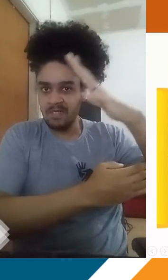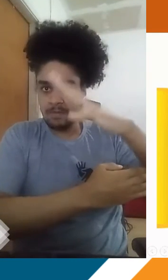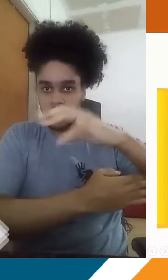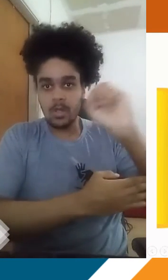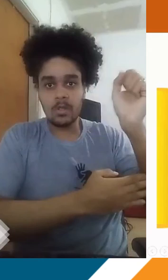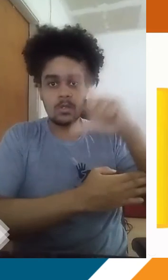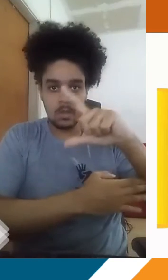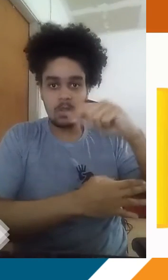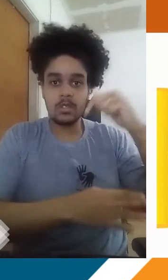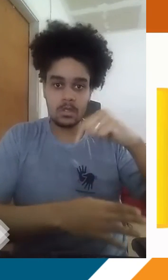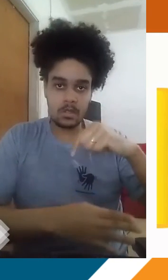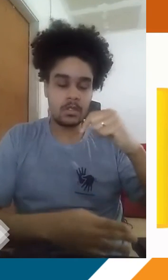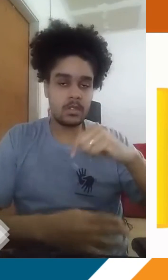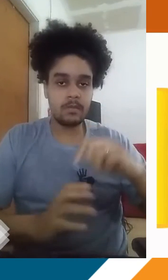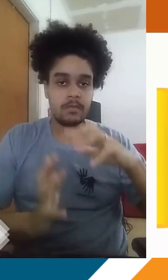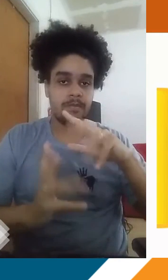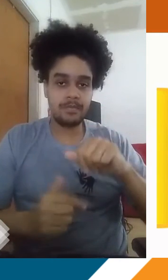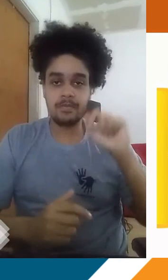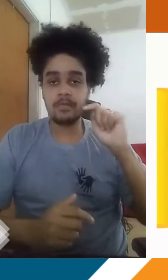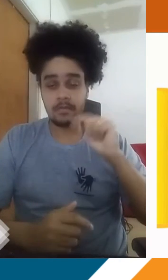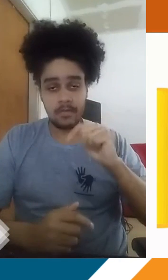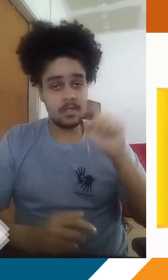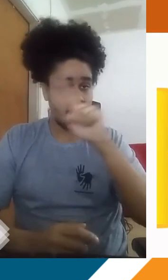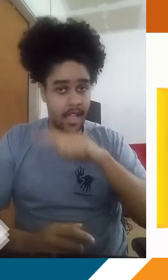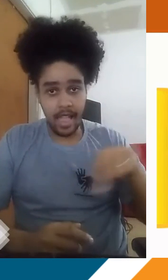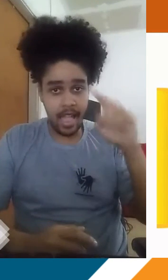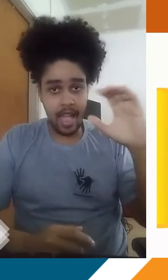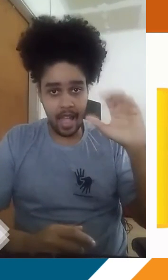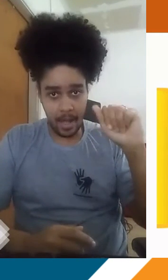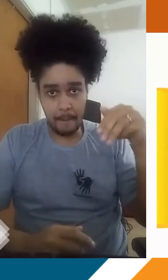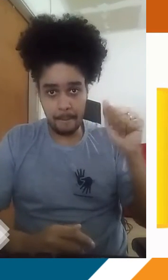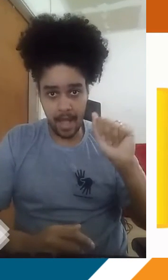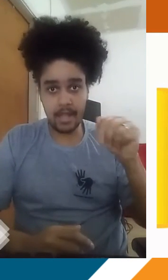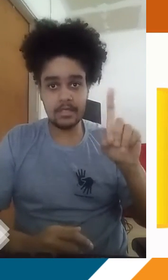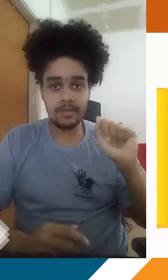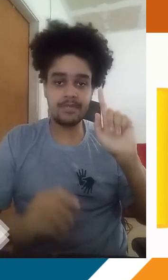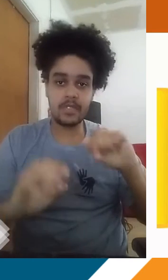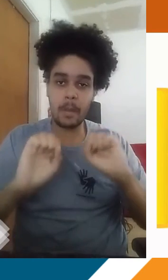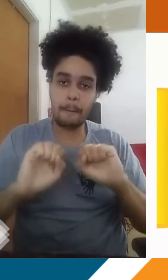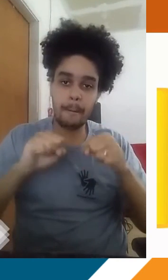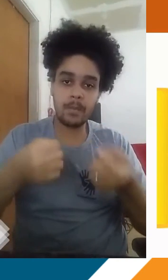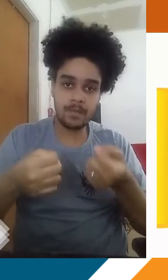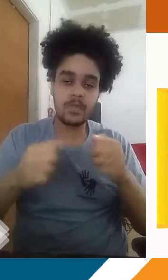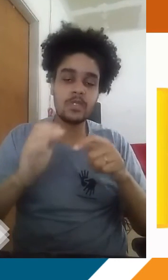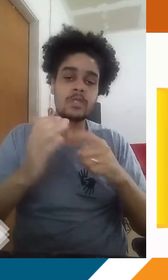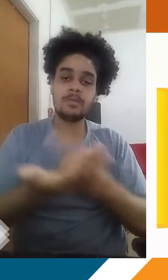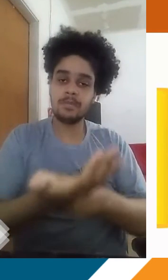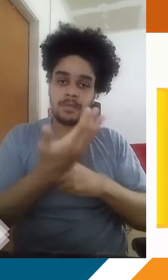raios solares aqui na Terra. Essa camada de ozônio forma uma espécie de camada protetora, que ajuda a amortecer